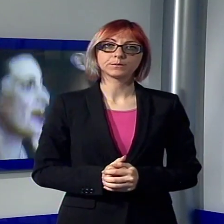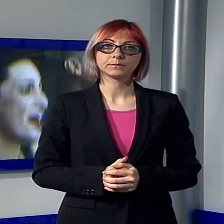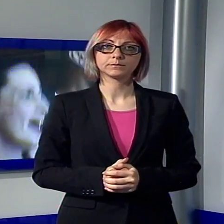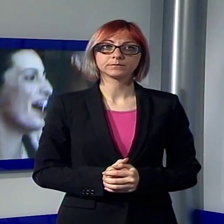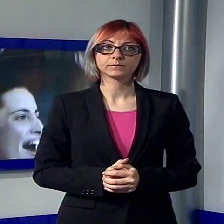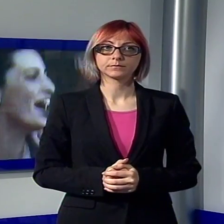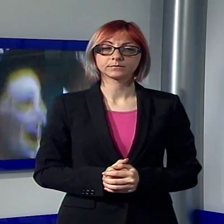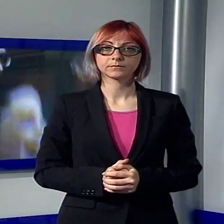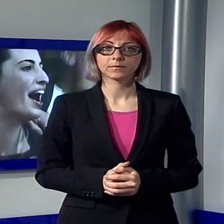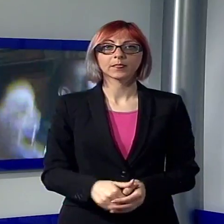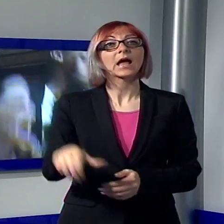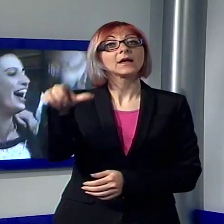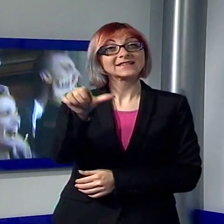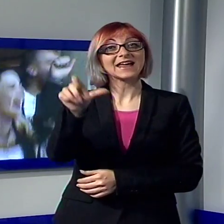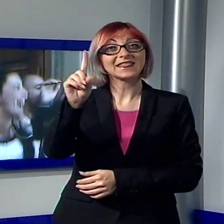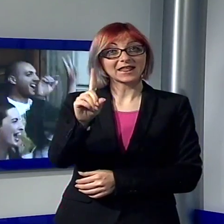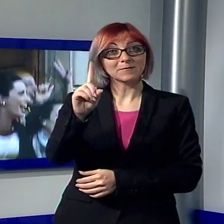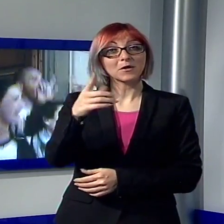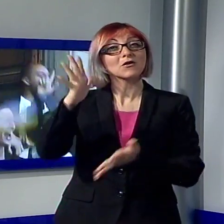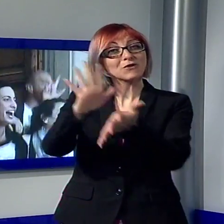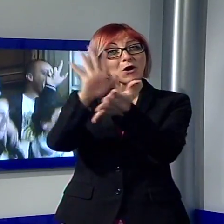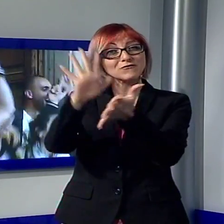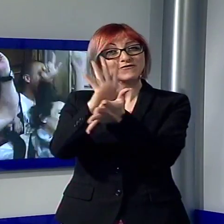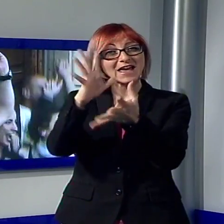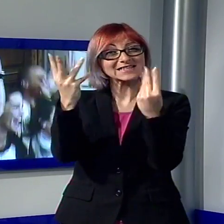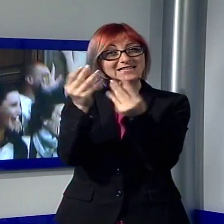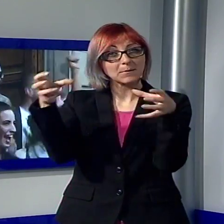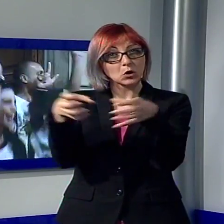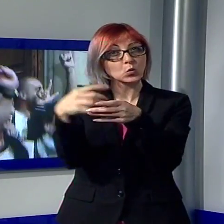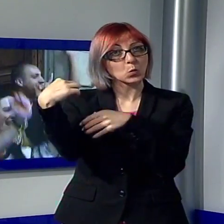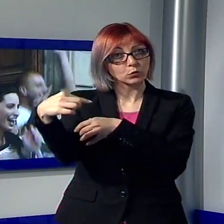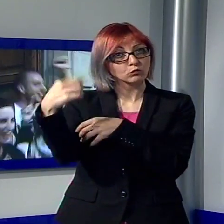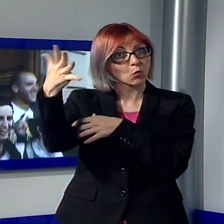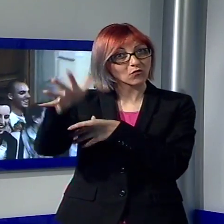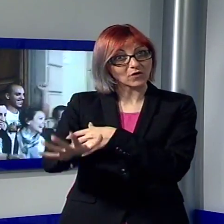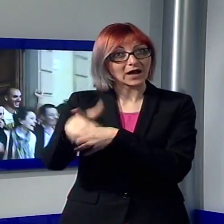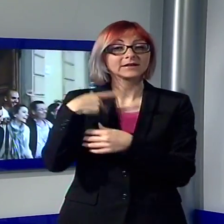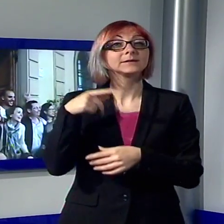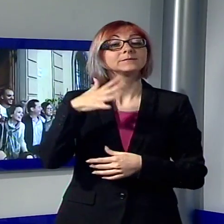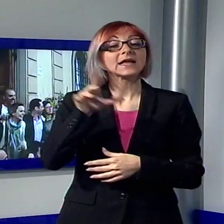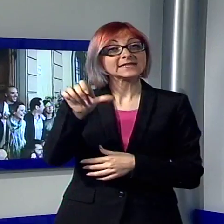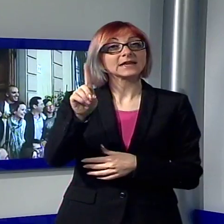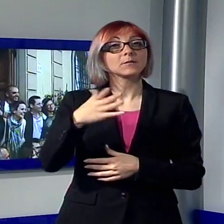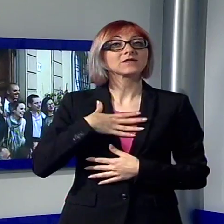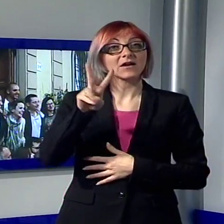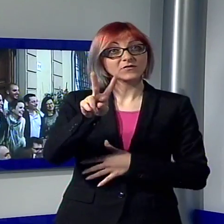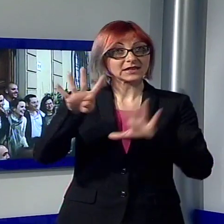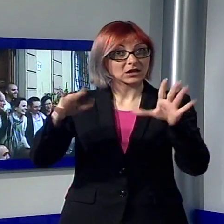Festeggia Sara D'Ambrosio insieme al suo entourage. La 29enne capogruppo del Partito Democratico è il nuovo sindaco di Alto